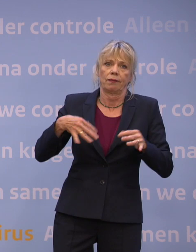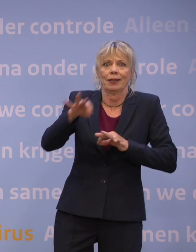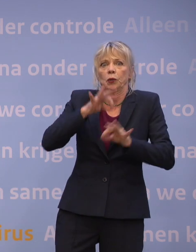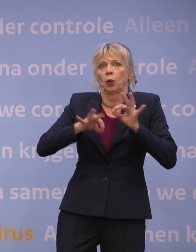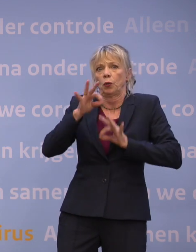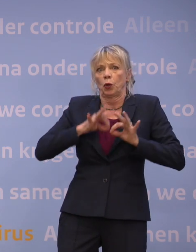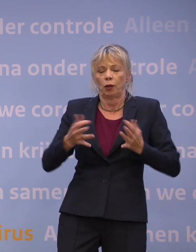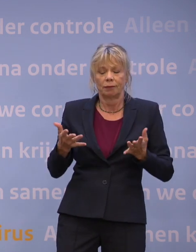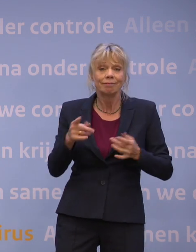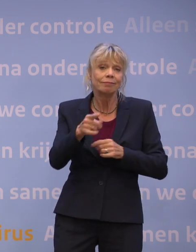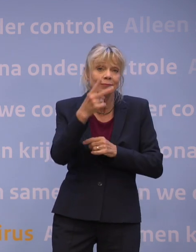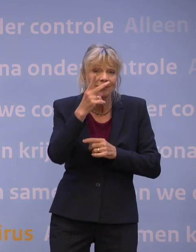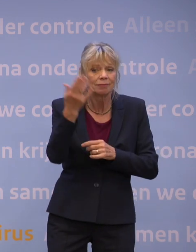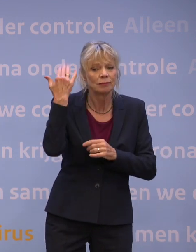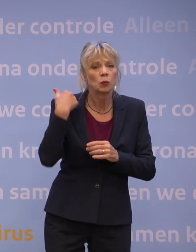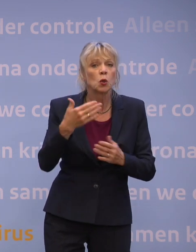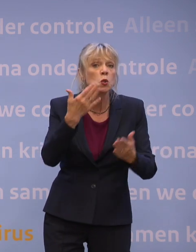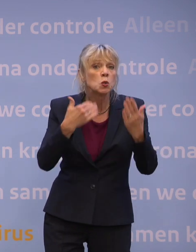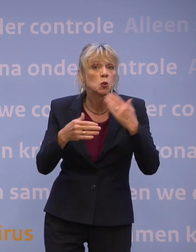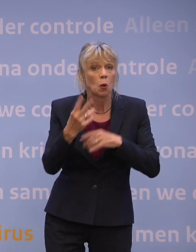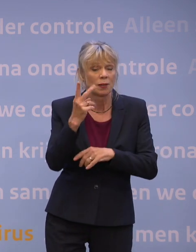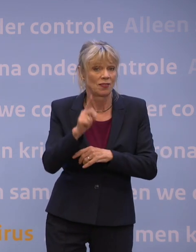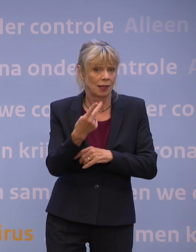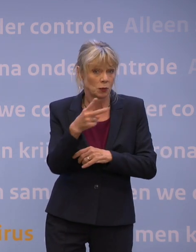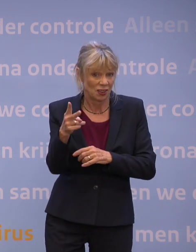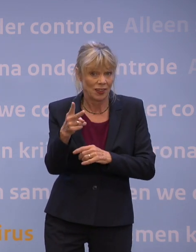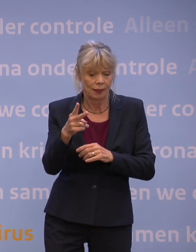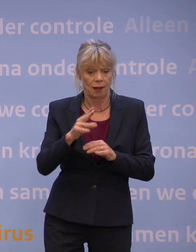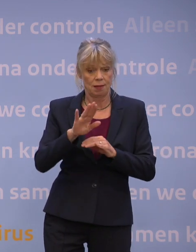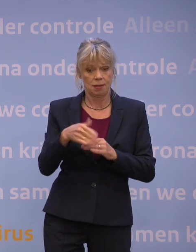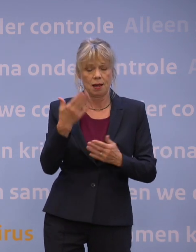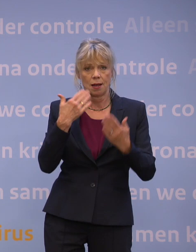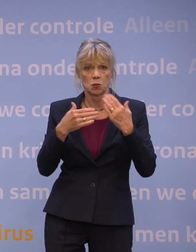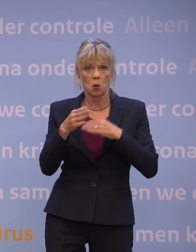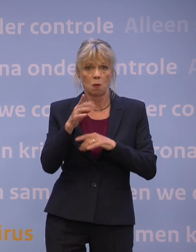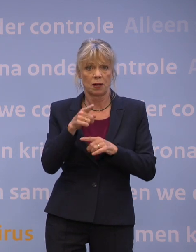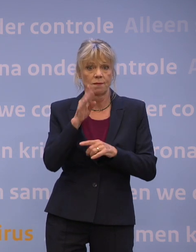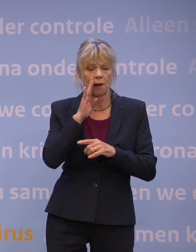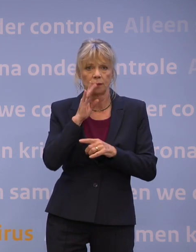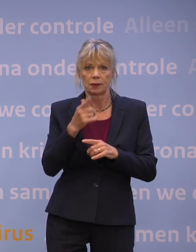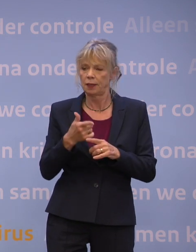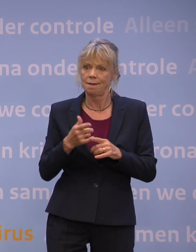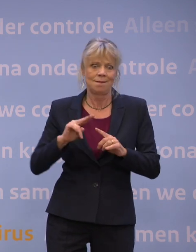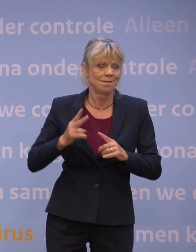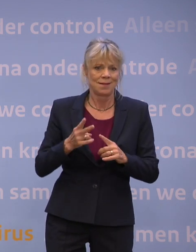2020, toen we na de zomervakantie in alle hevigheid met een tweede golf te maken kregen.